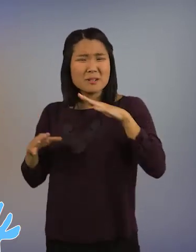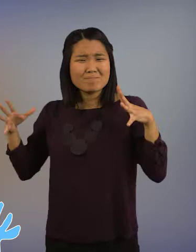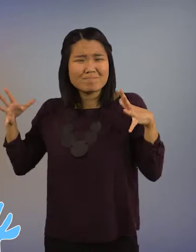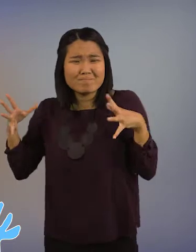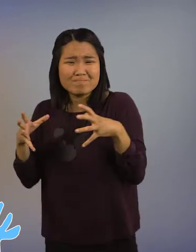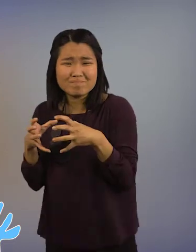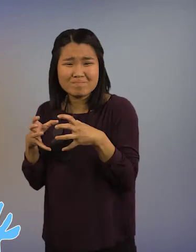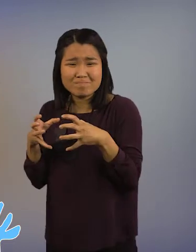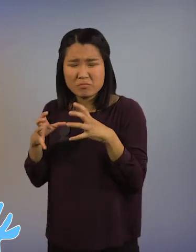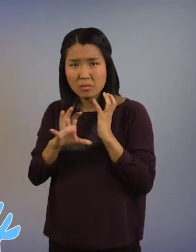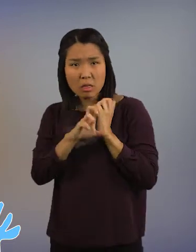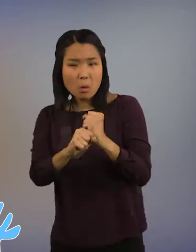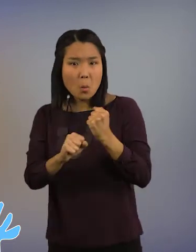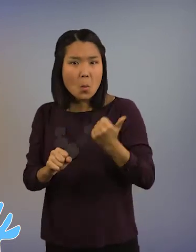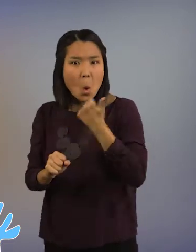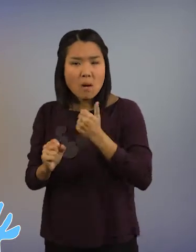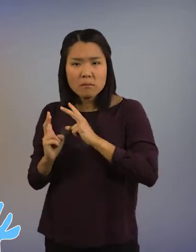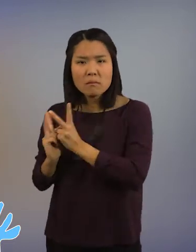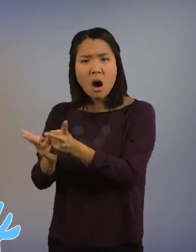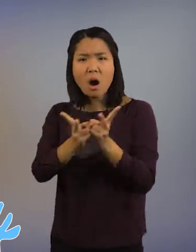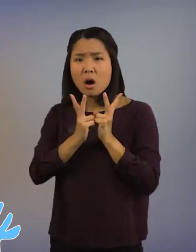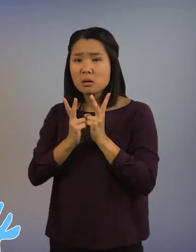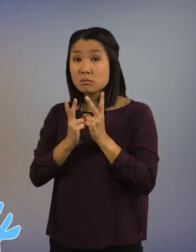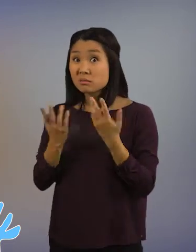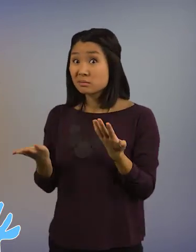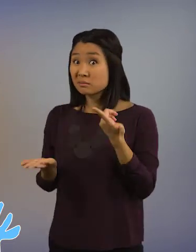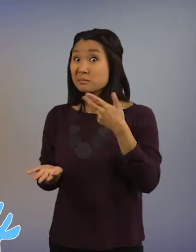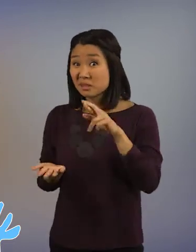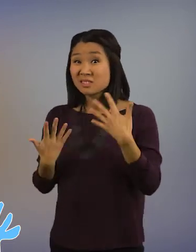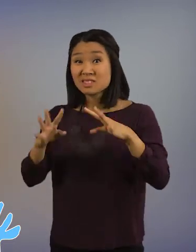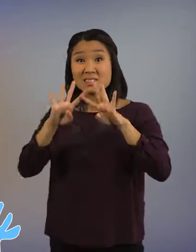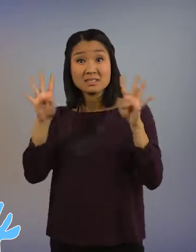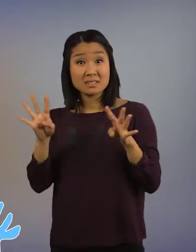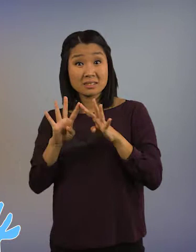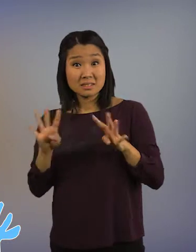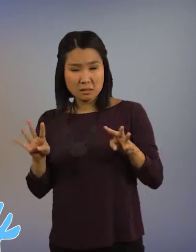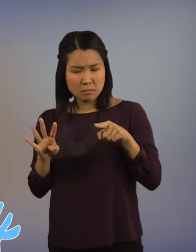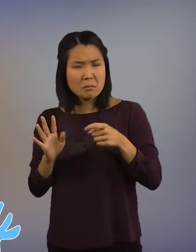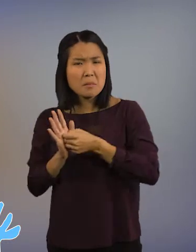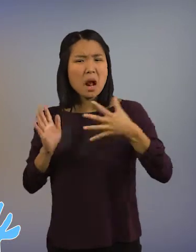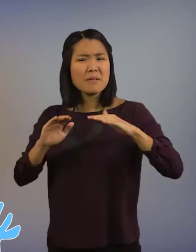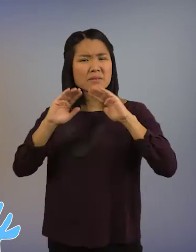tydligt som tvingande. Andra gånger mer sublimt och skört som i relationer mellan människor.